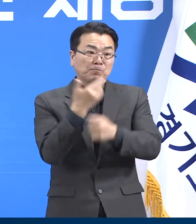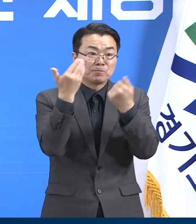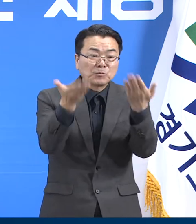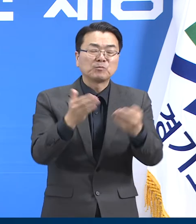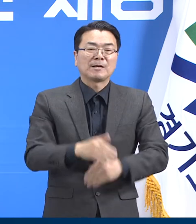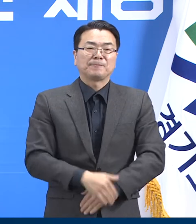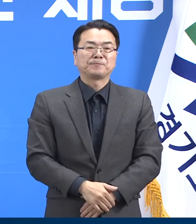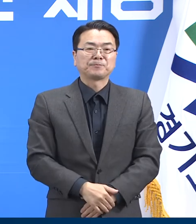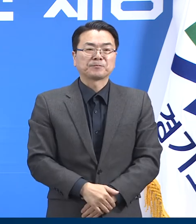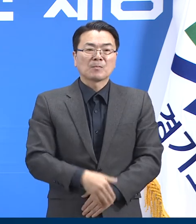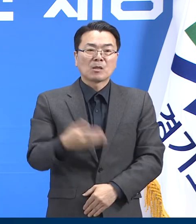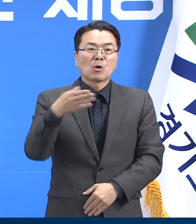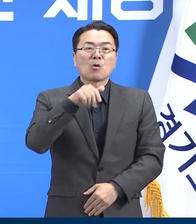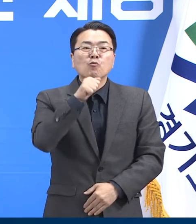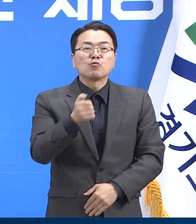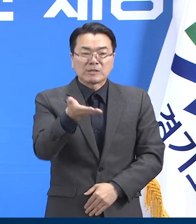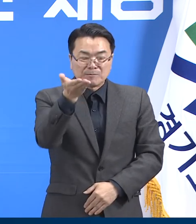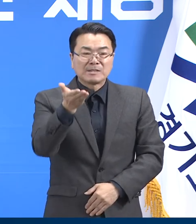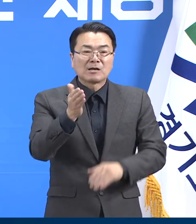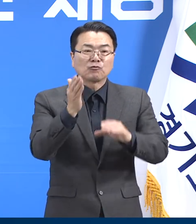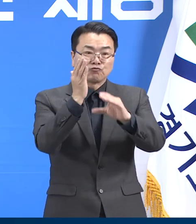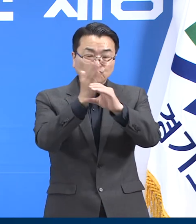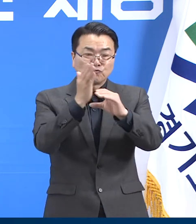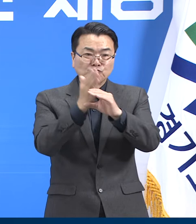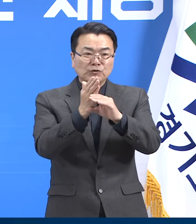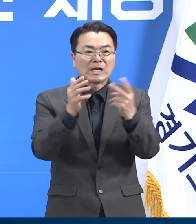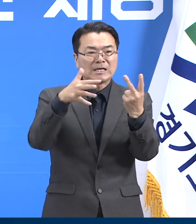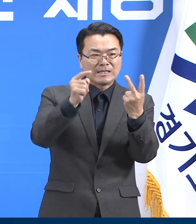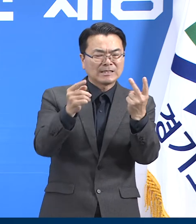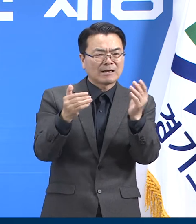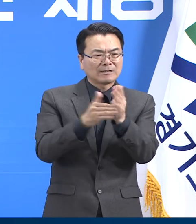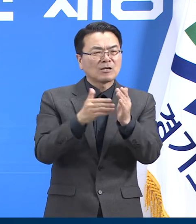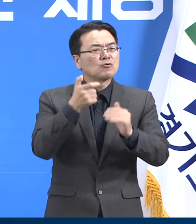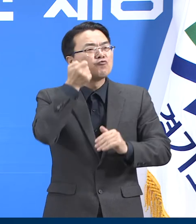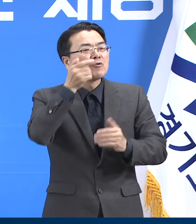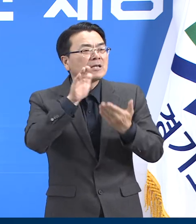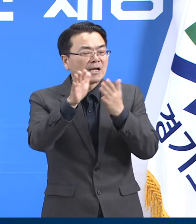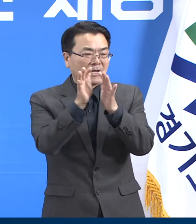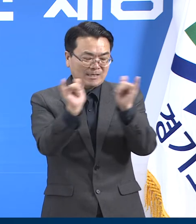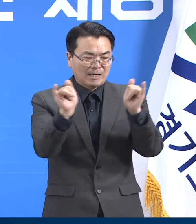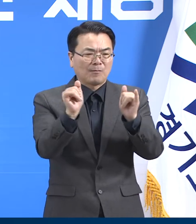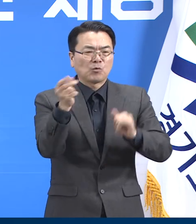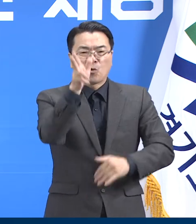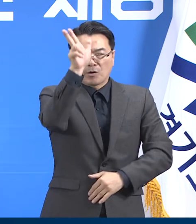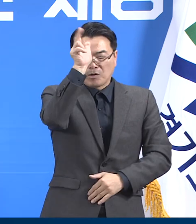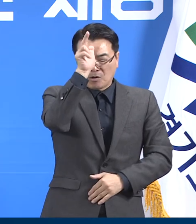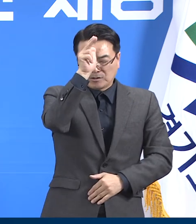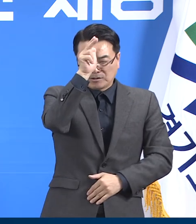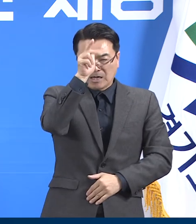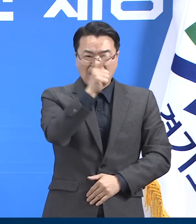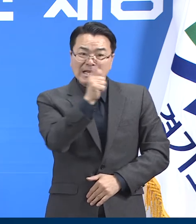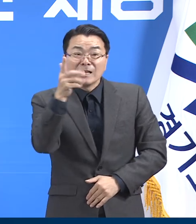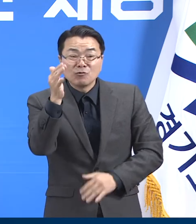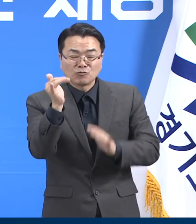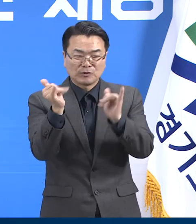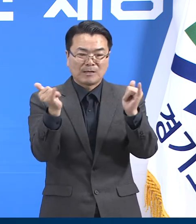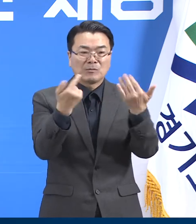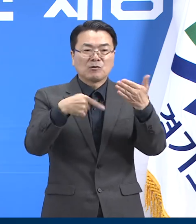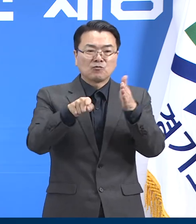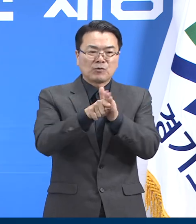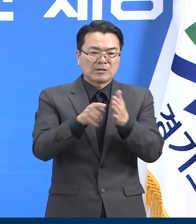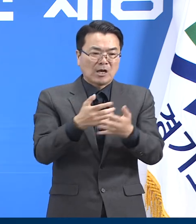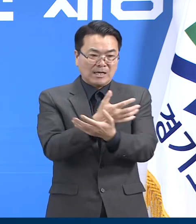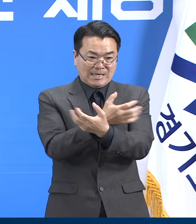6개월이 경과자와 기저질환자, 경찰, 소방 등의 우선접종 지구군은 어제 1일부터 시작된 사전